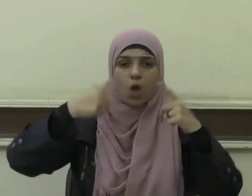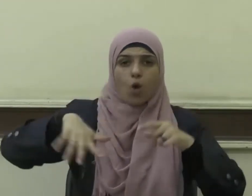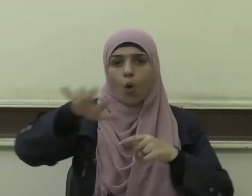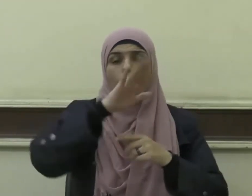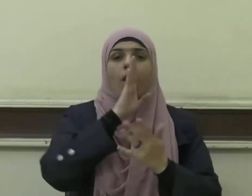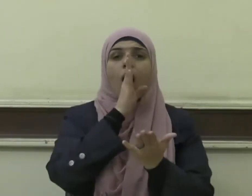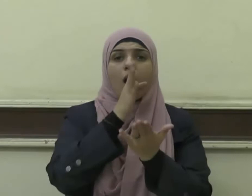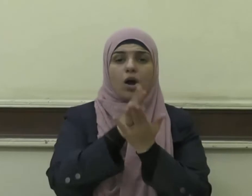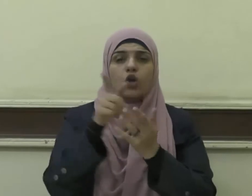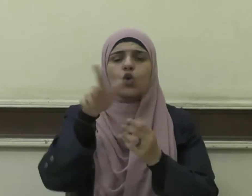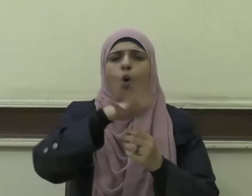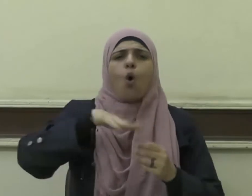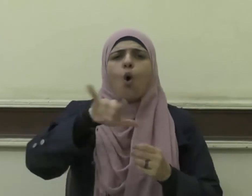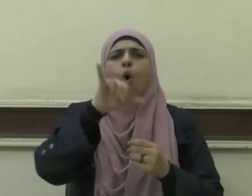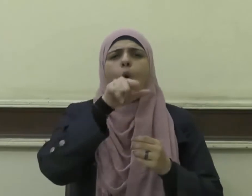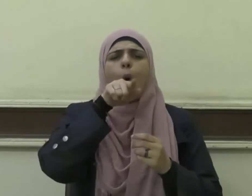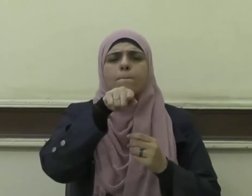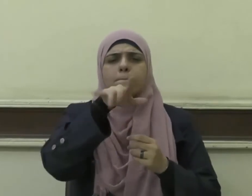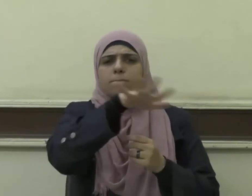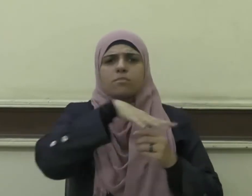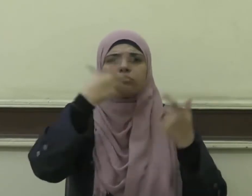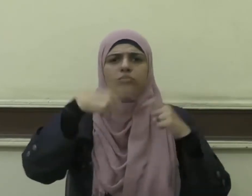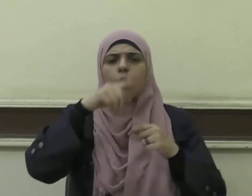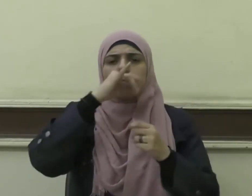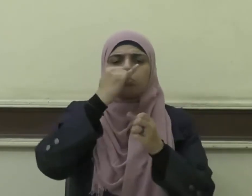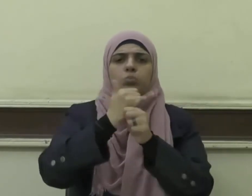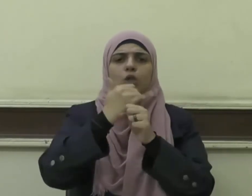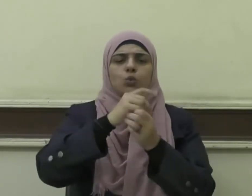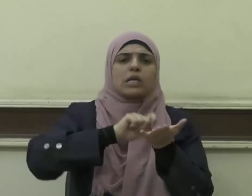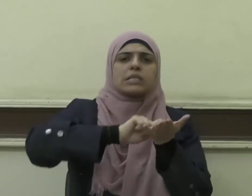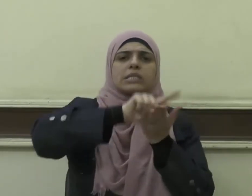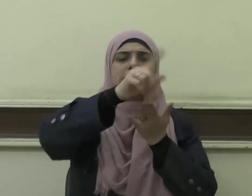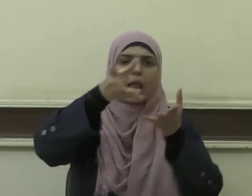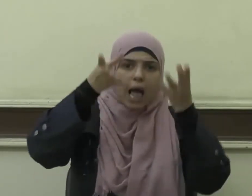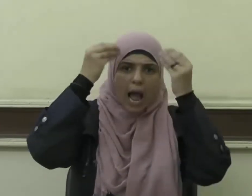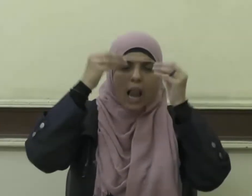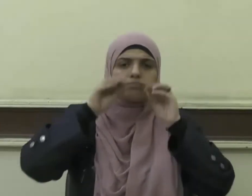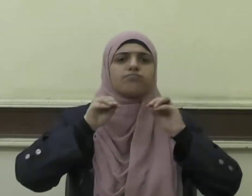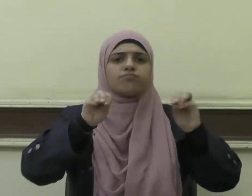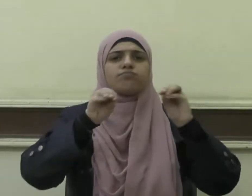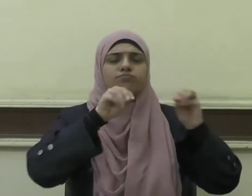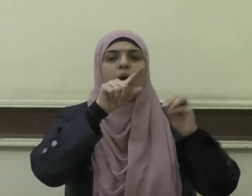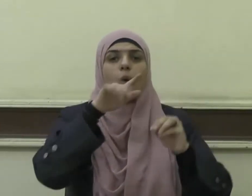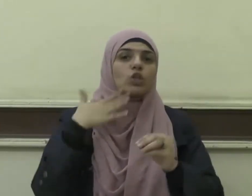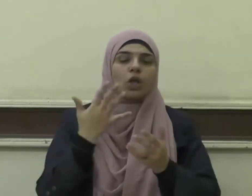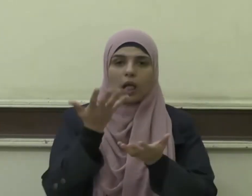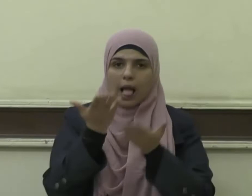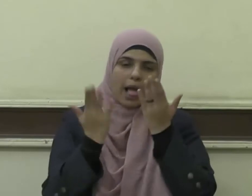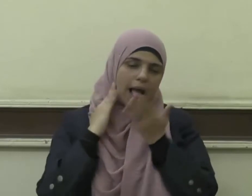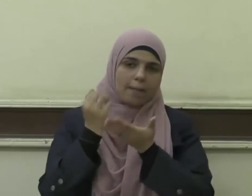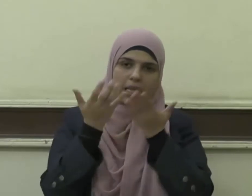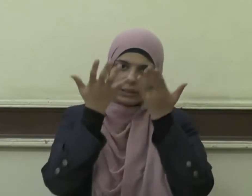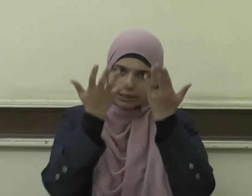هم من فقهوا رسالة العلم وعرفوا ثقل أمانته فأدركوا